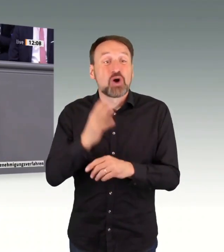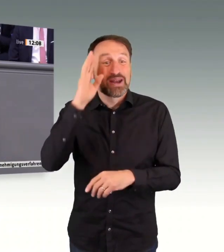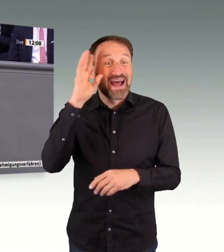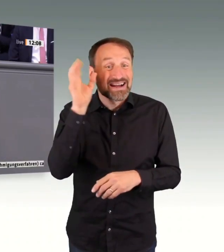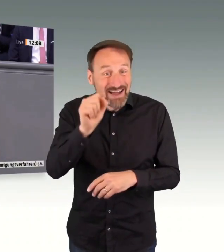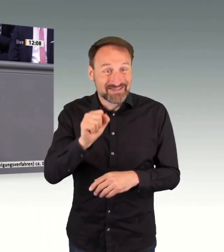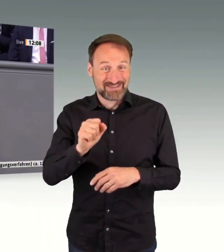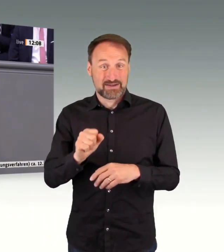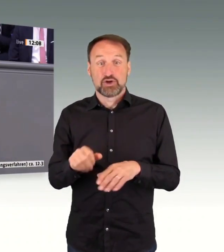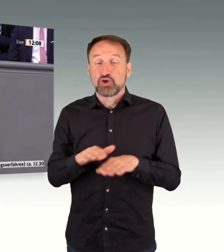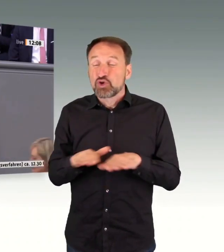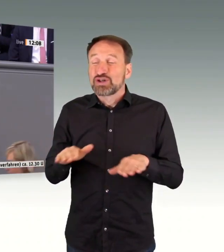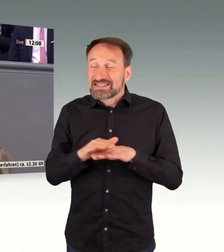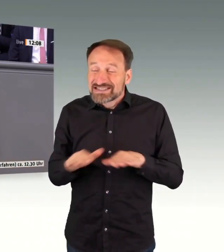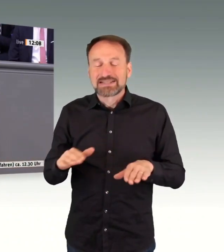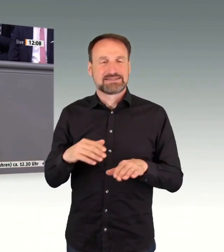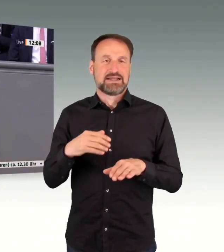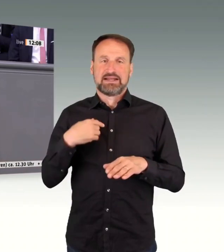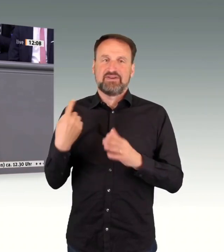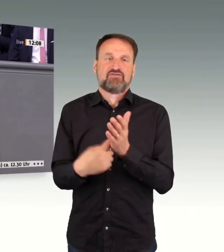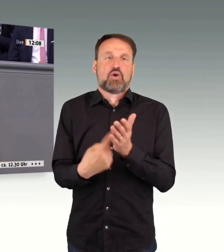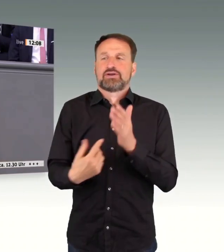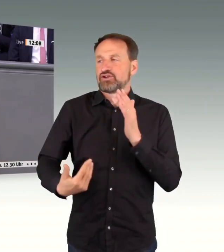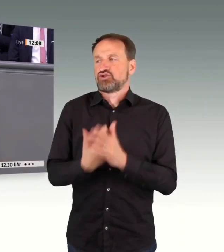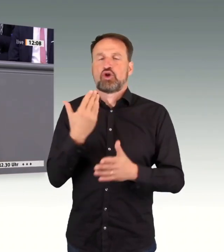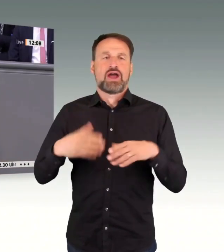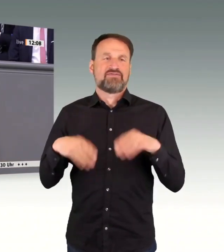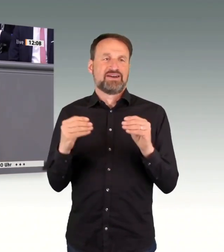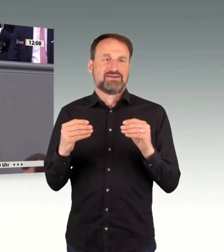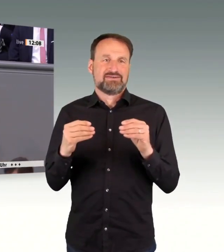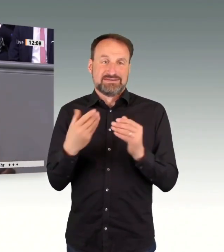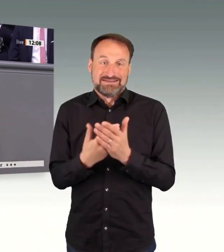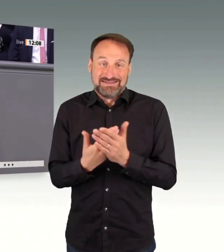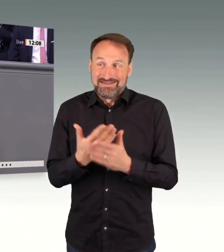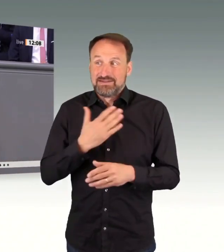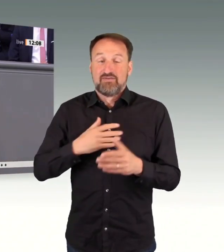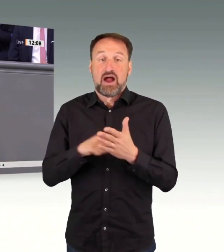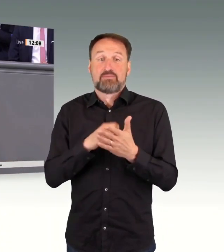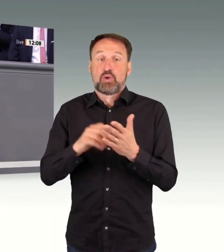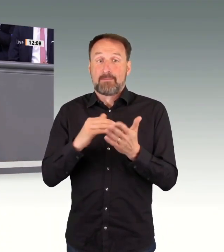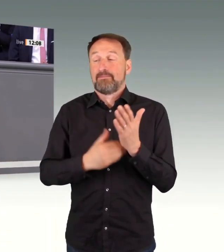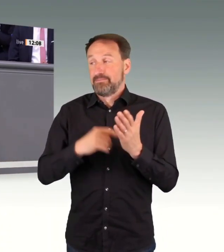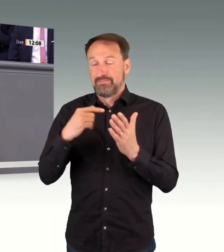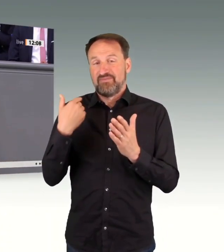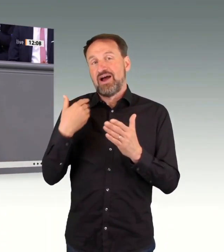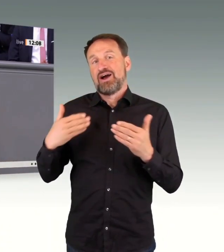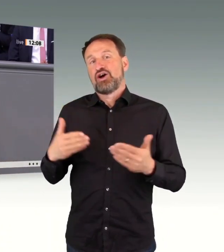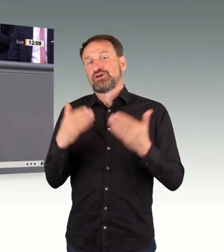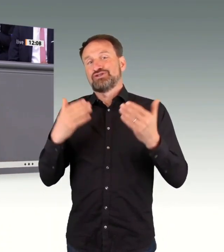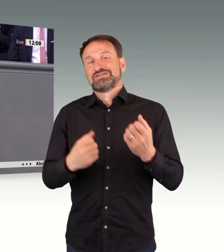Verfahren heißt nicht nur, dass wir Planöffentlichungen machen. Dafür sind wir auch, das haben wir ja selber am Planseck gesagt.